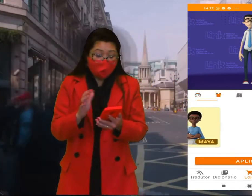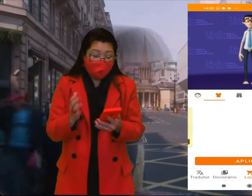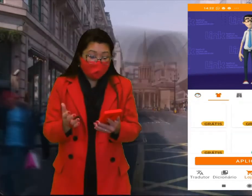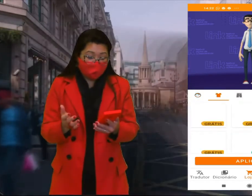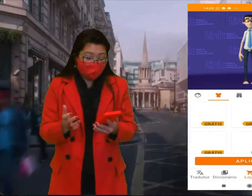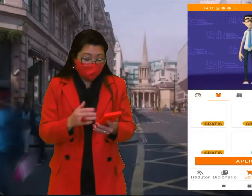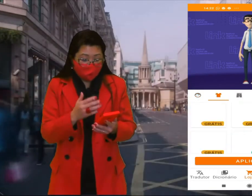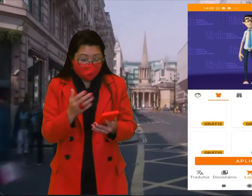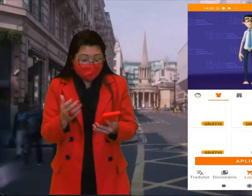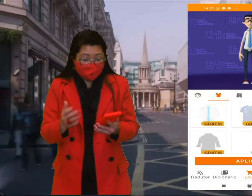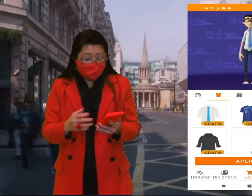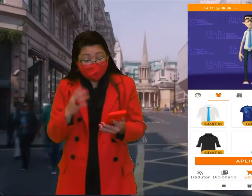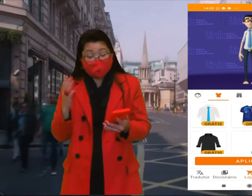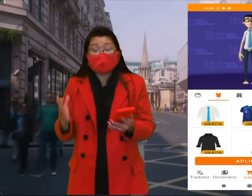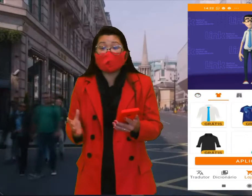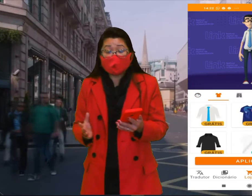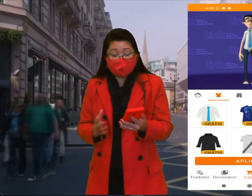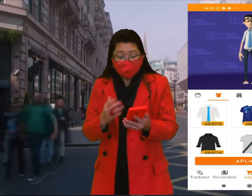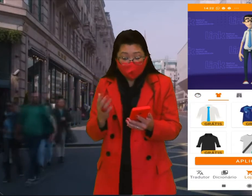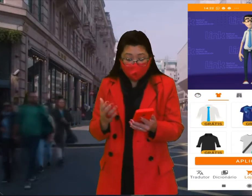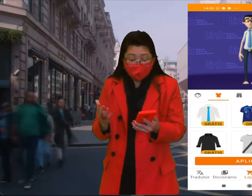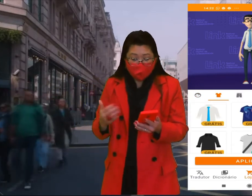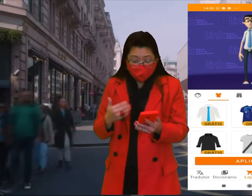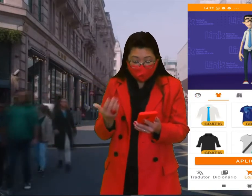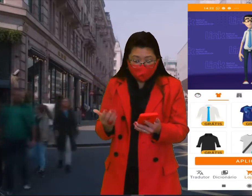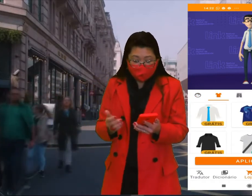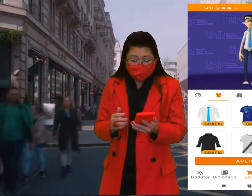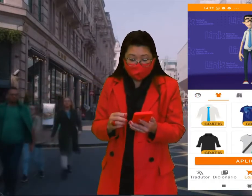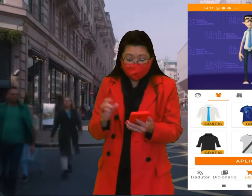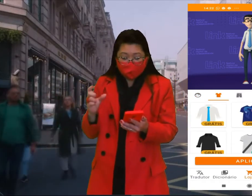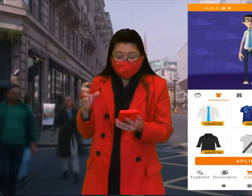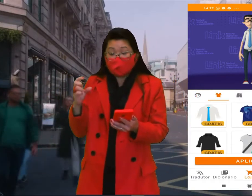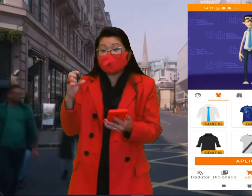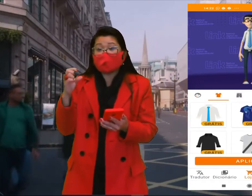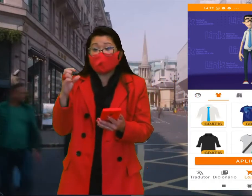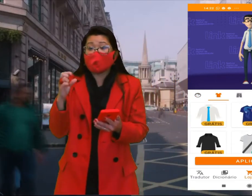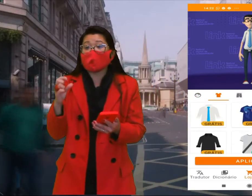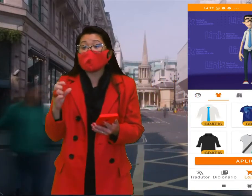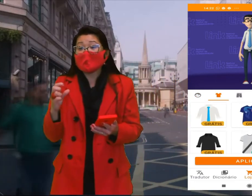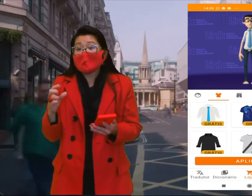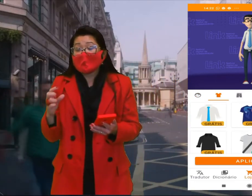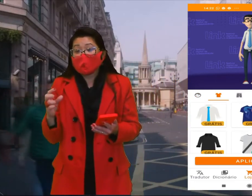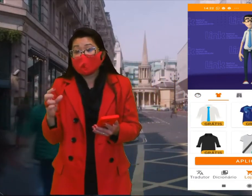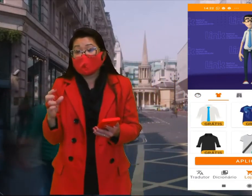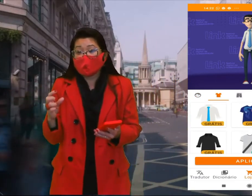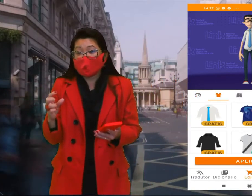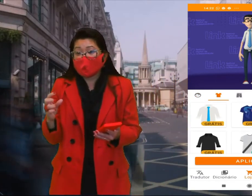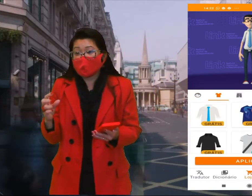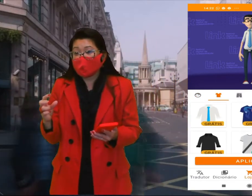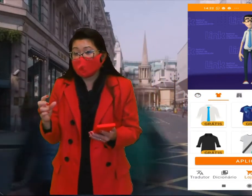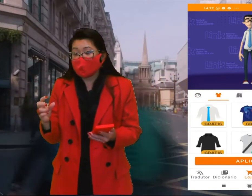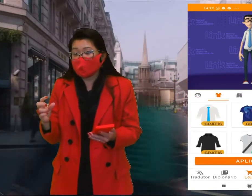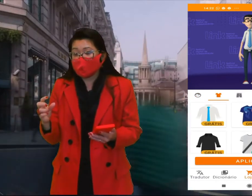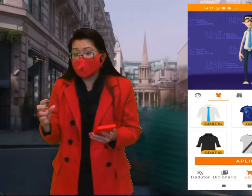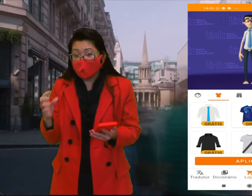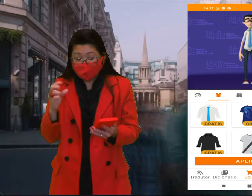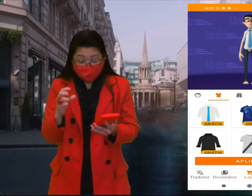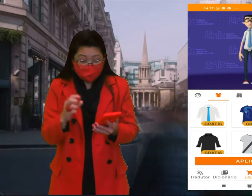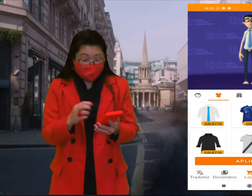roupa. Bom, tudo que é grátis é o que eu posso utilizar, os que têm moedinha,